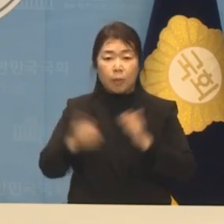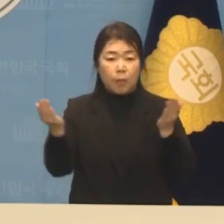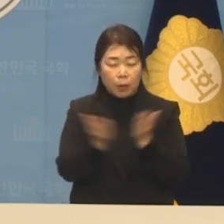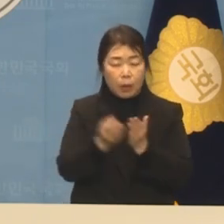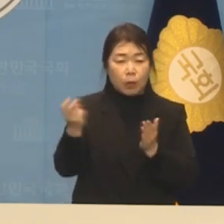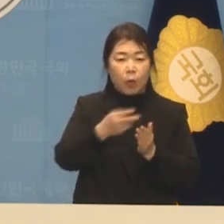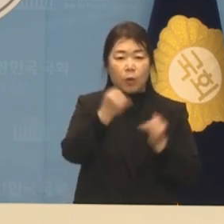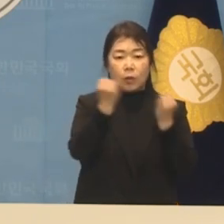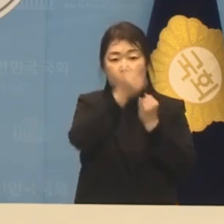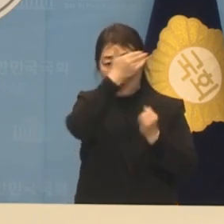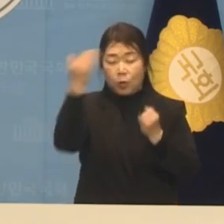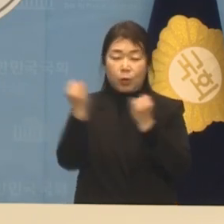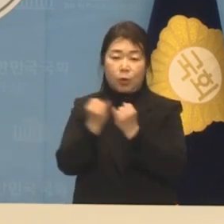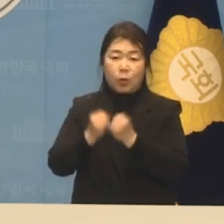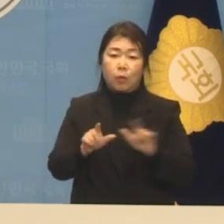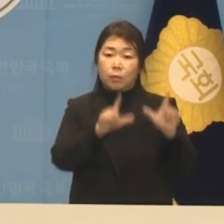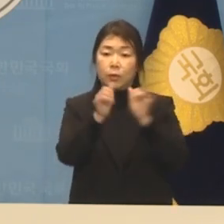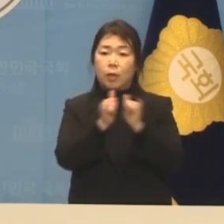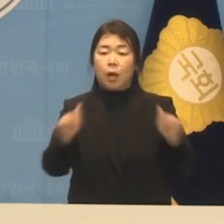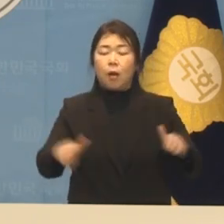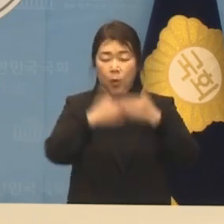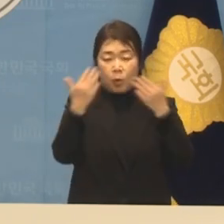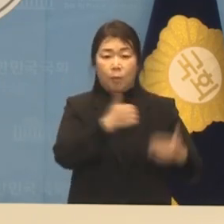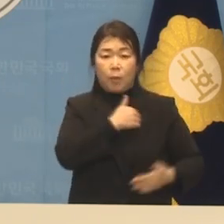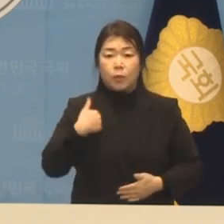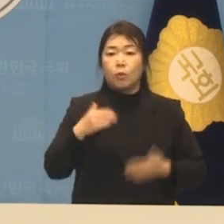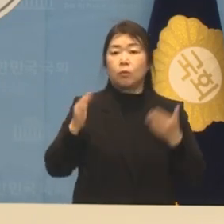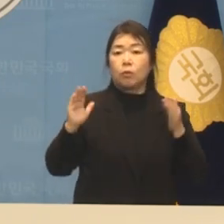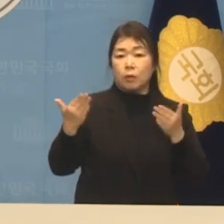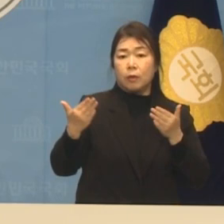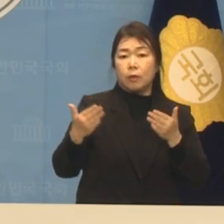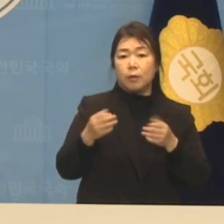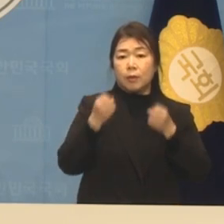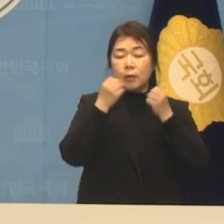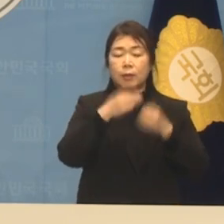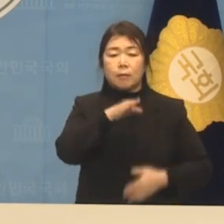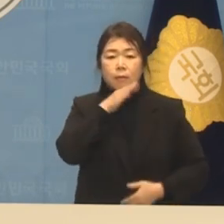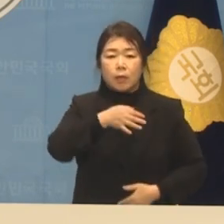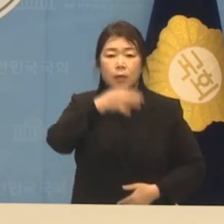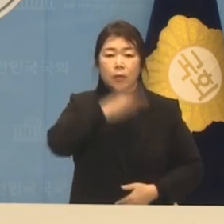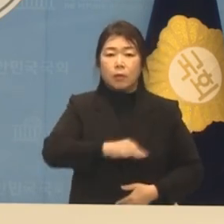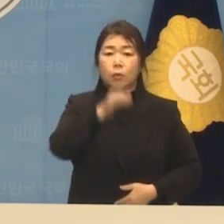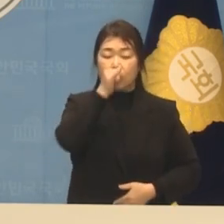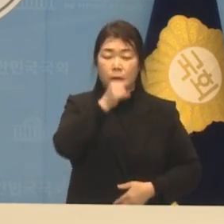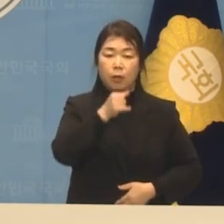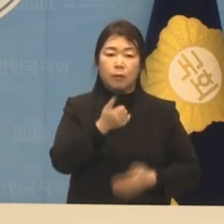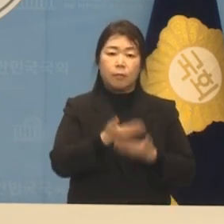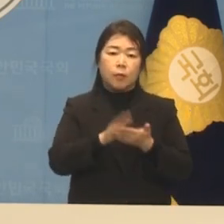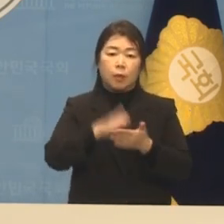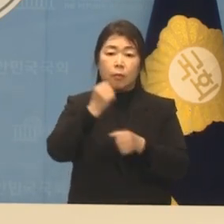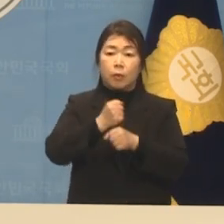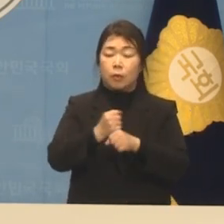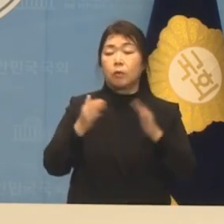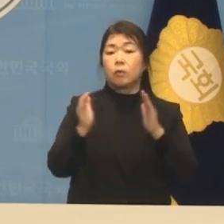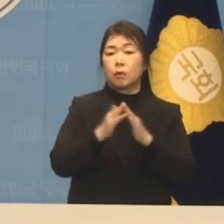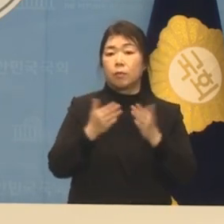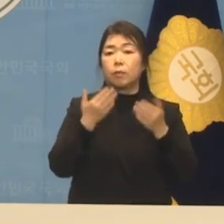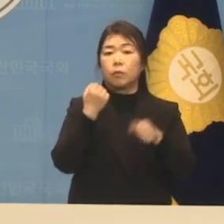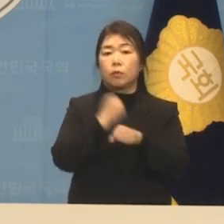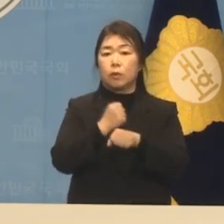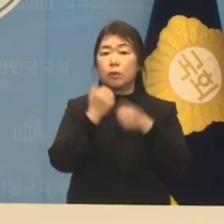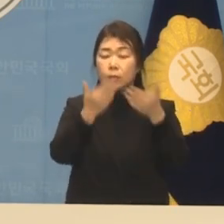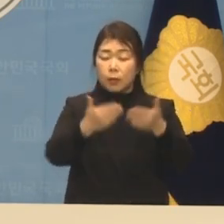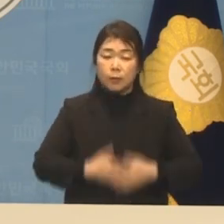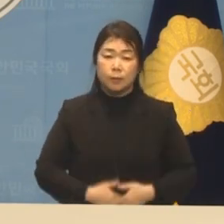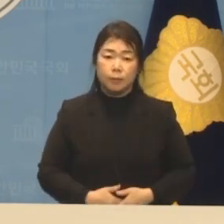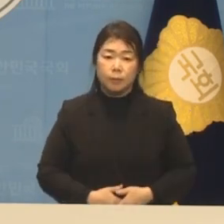모두를 만족시키는 실속형 재건축을 실현하겠습니다. 여타 생활 및 안전한 쾌속 건설,